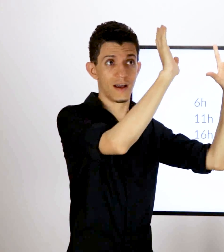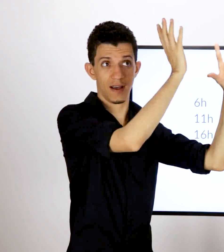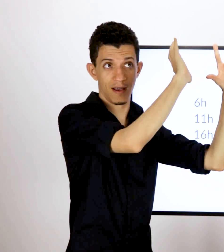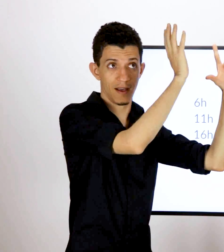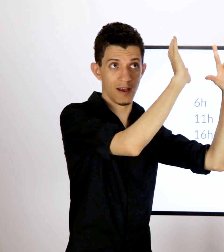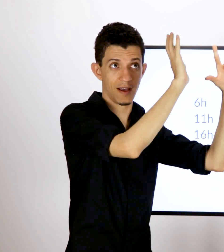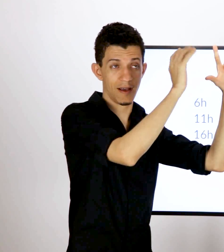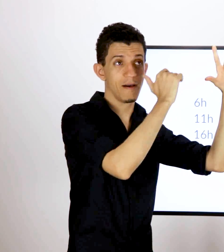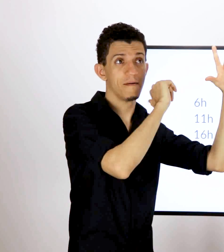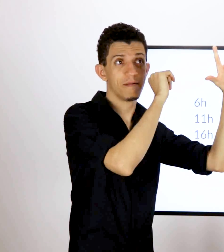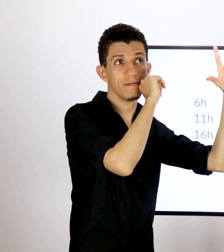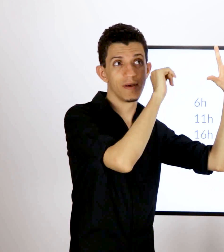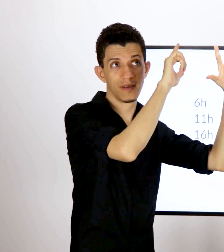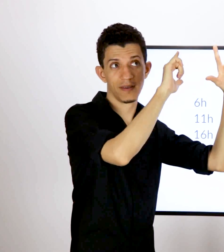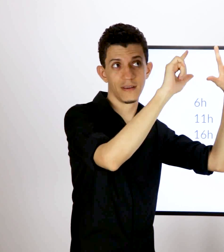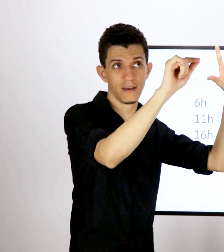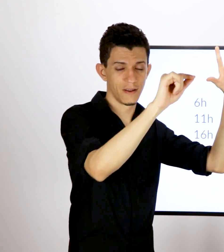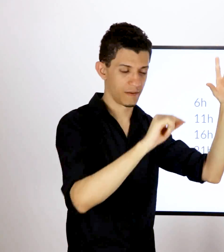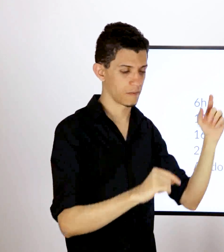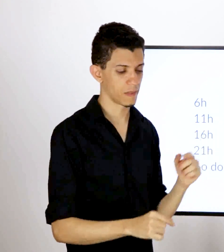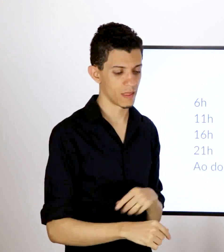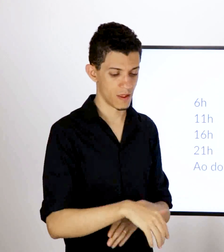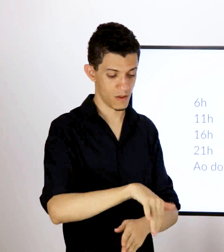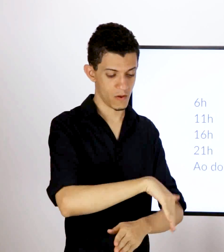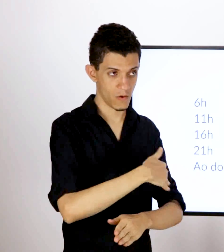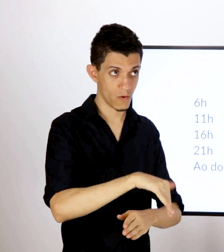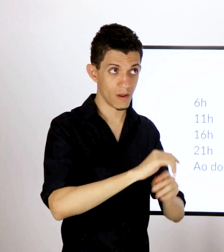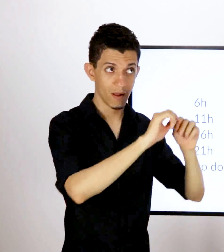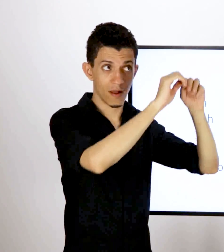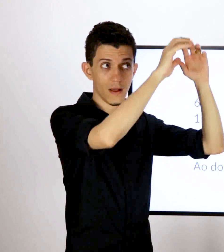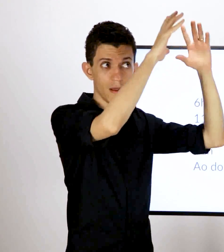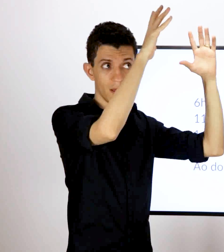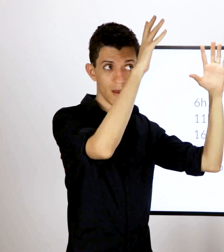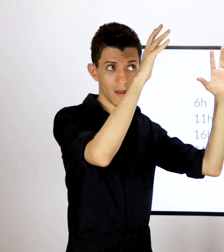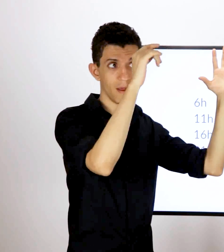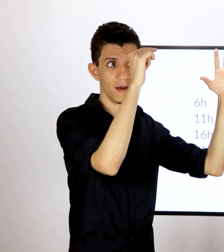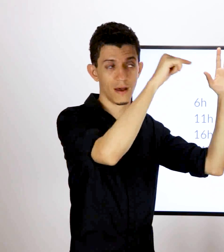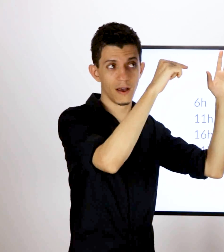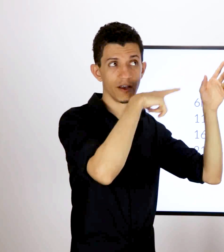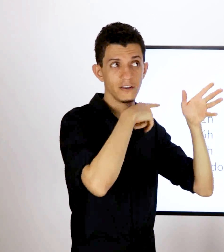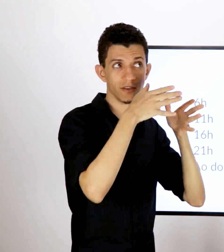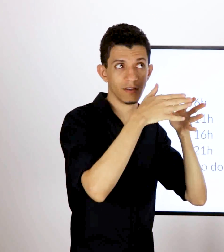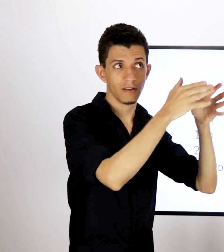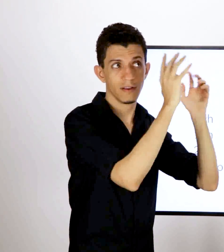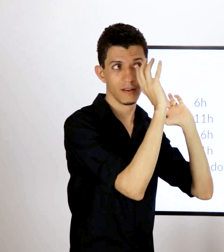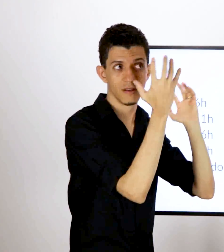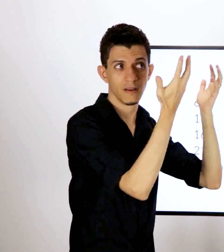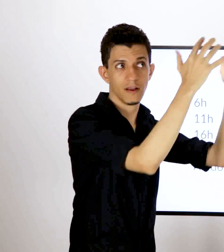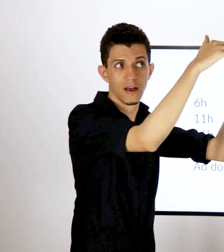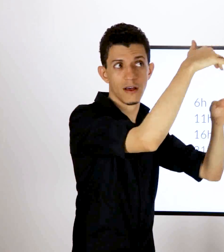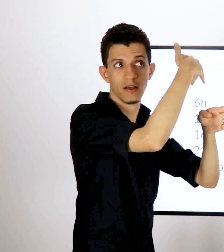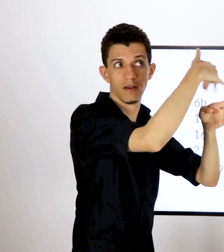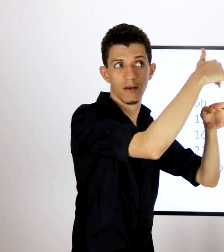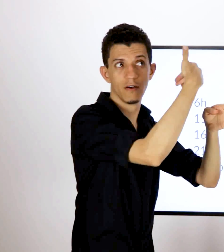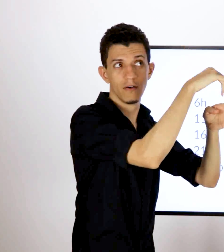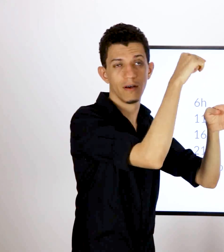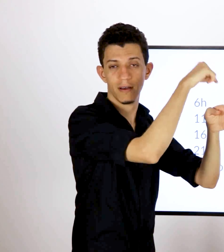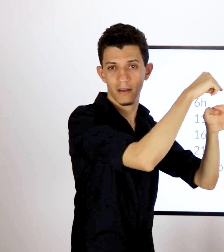vai imaginar aquela cena da mãe com o filho, o filho se despedindo dela, você vai imaginar cada uma dessas